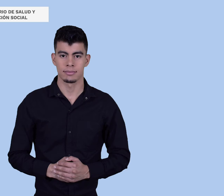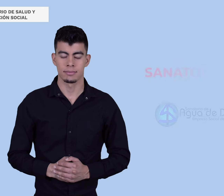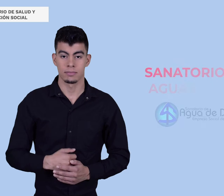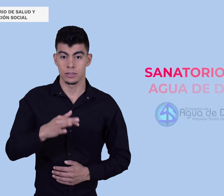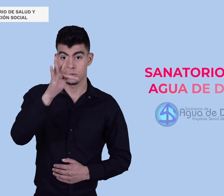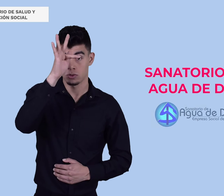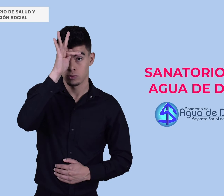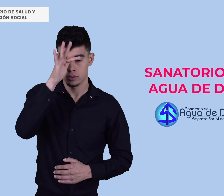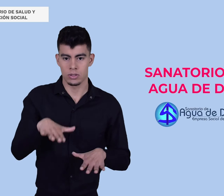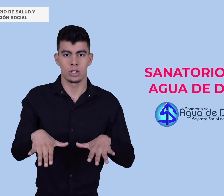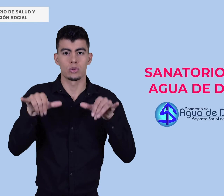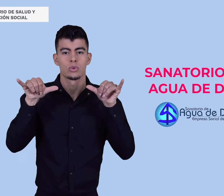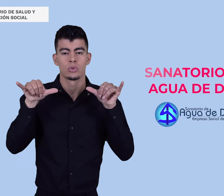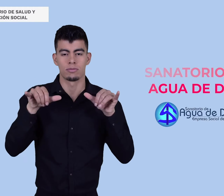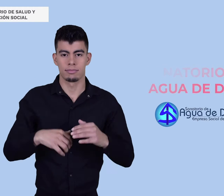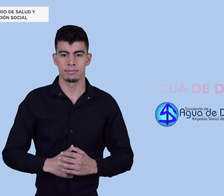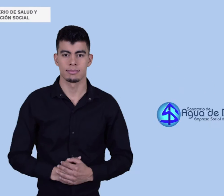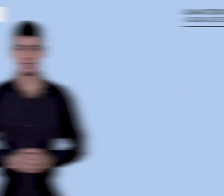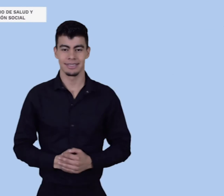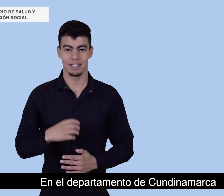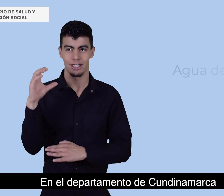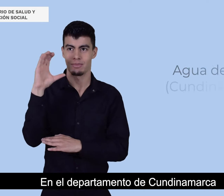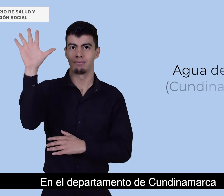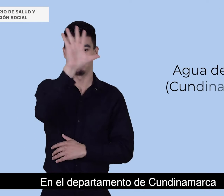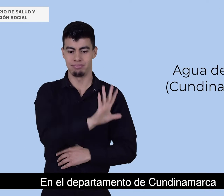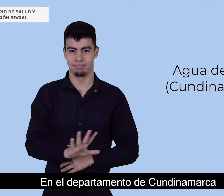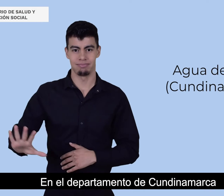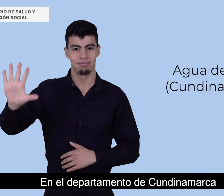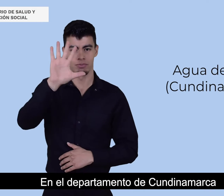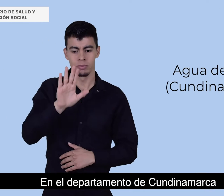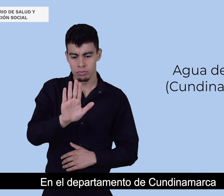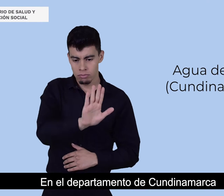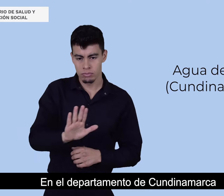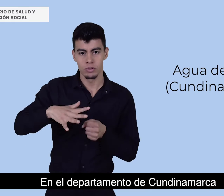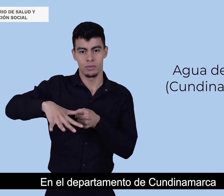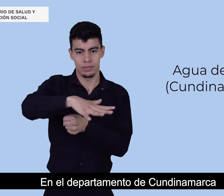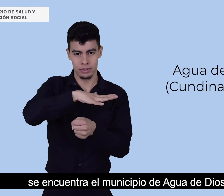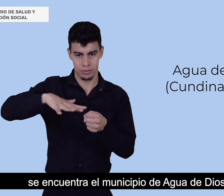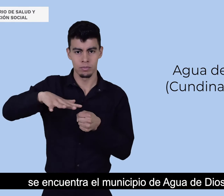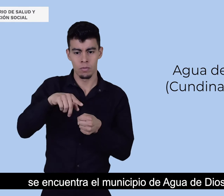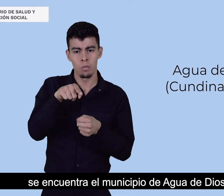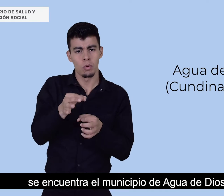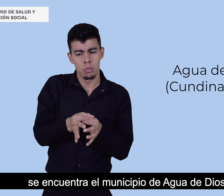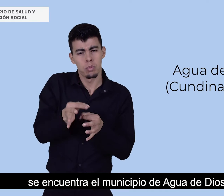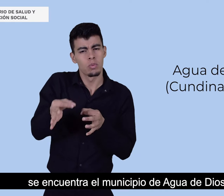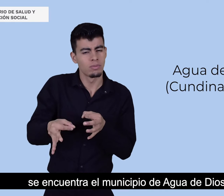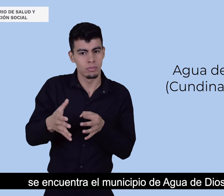Sanatorio de Agua de Dios En el departamento de Cundinamarca se encuentra el municipio de Agua de Dios.